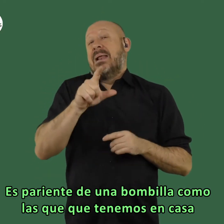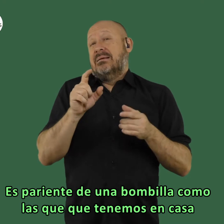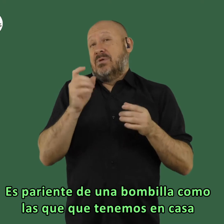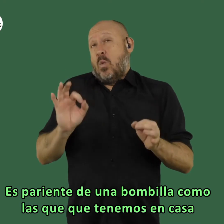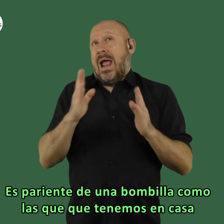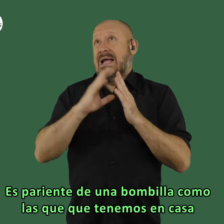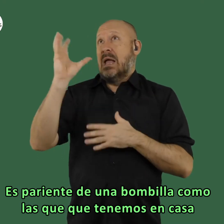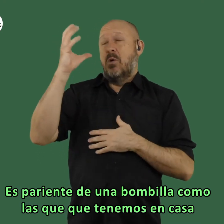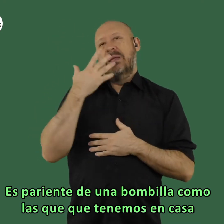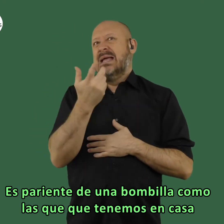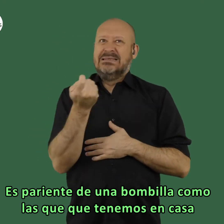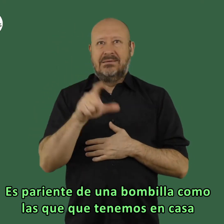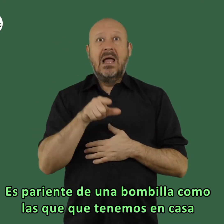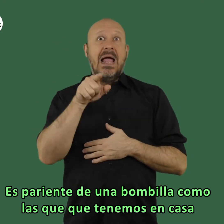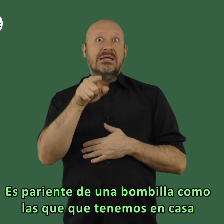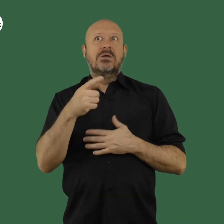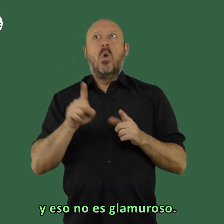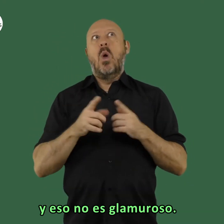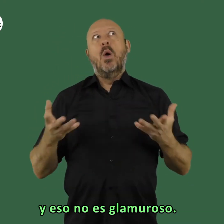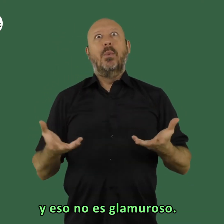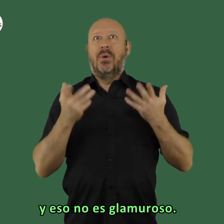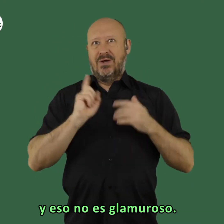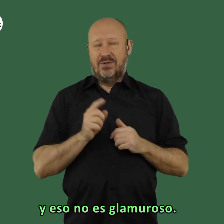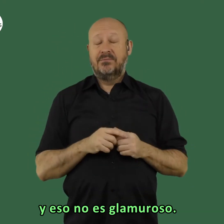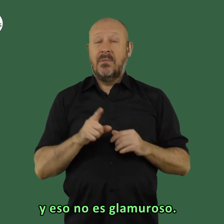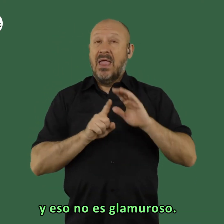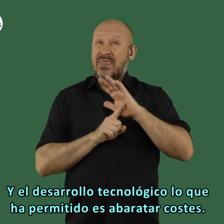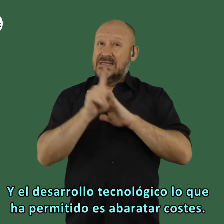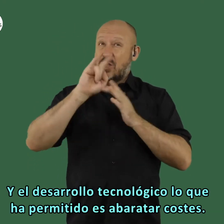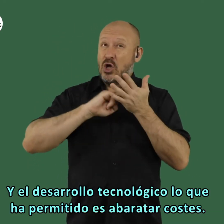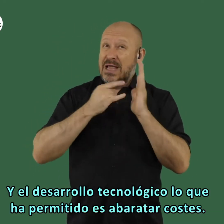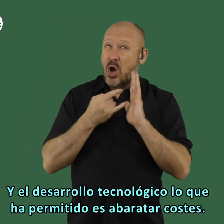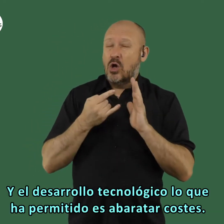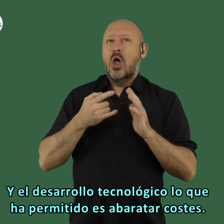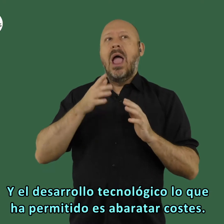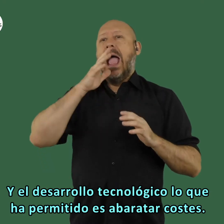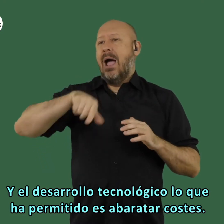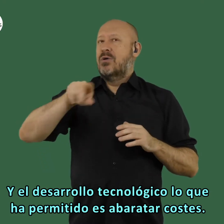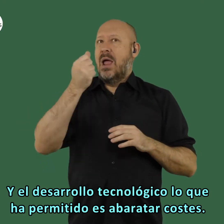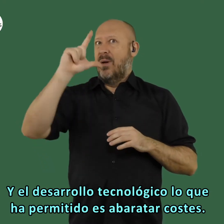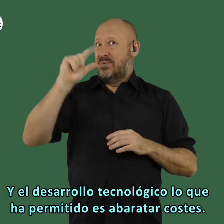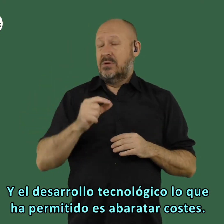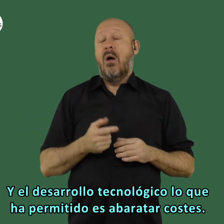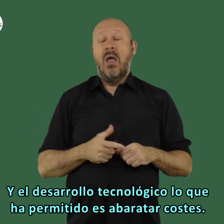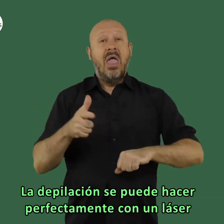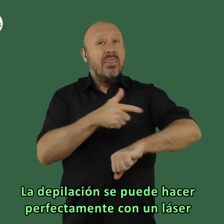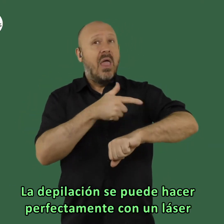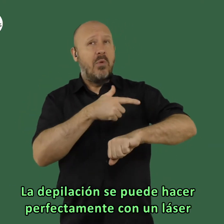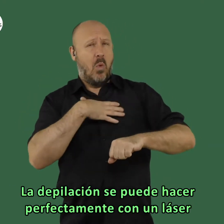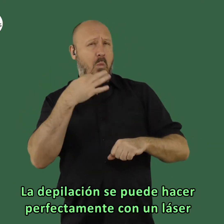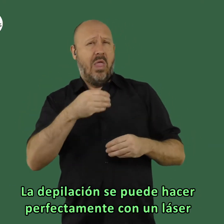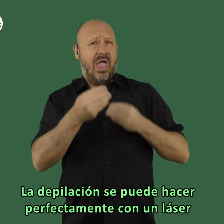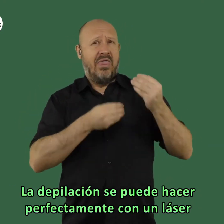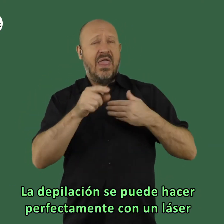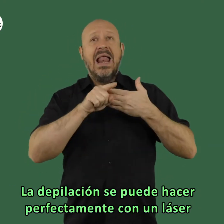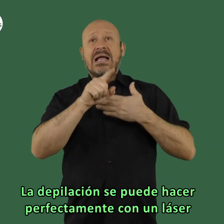bombilla como la que tienes las que tenemos en casa y eso no es glamuroso y el desarrollo tecnológico lo que ha permitido es abalatar costes la depilación